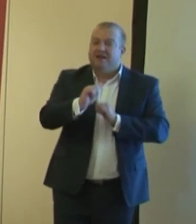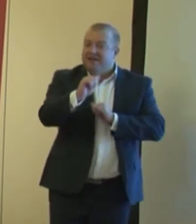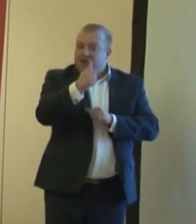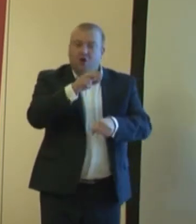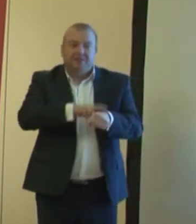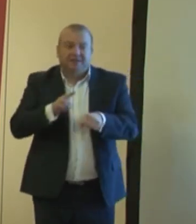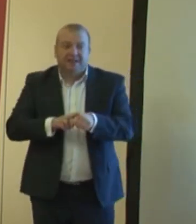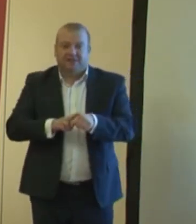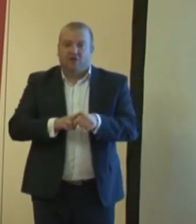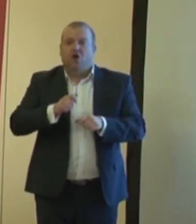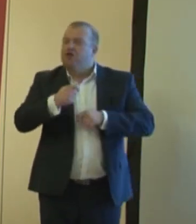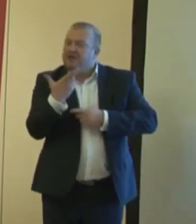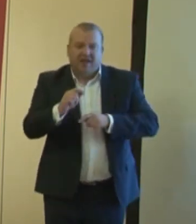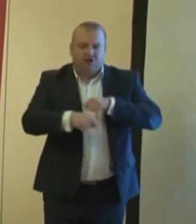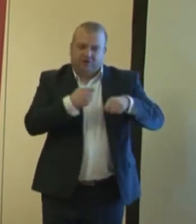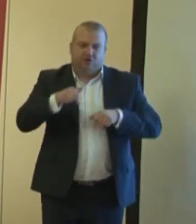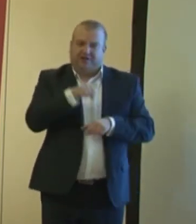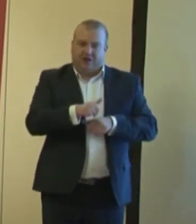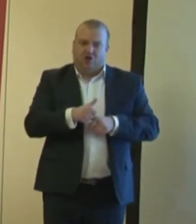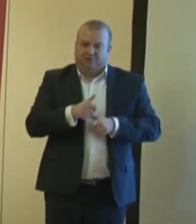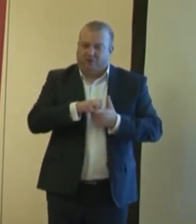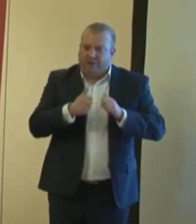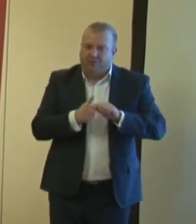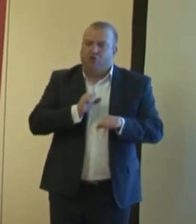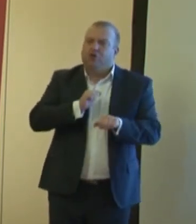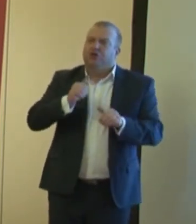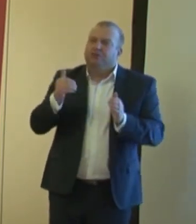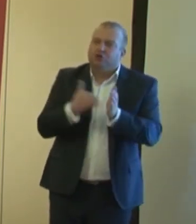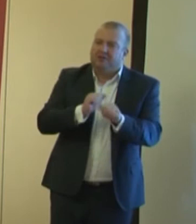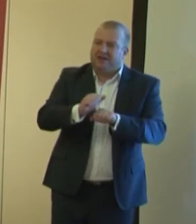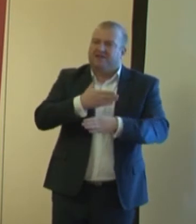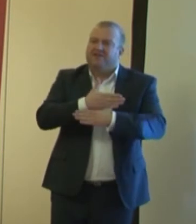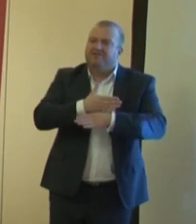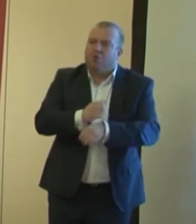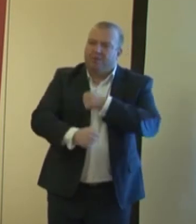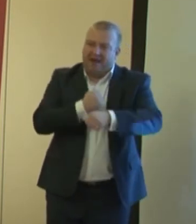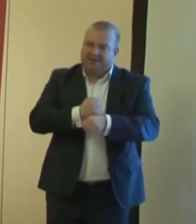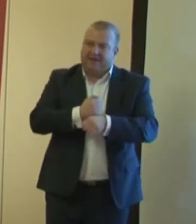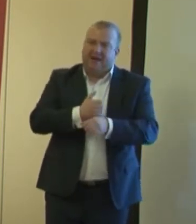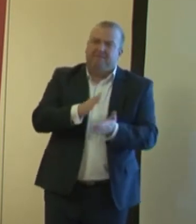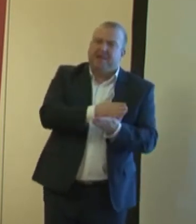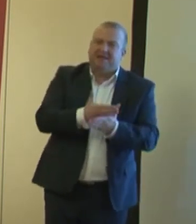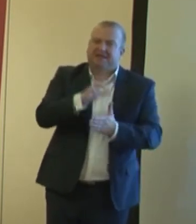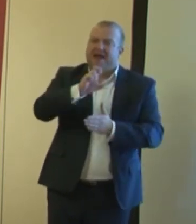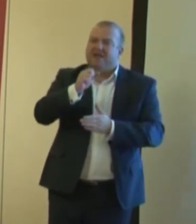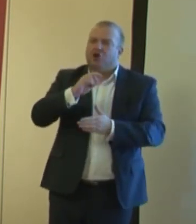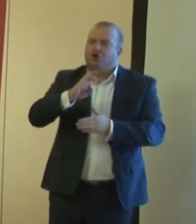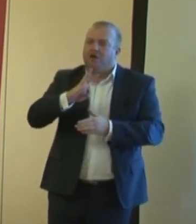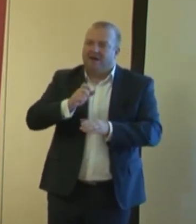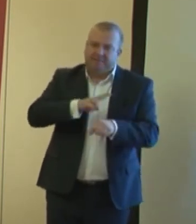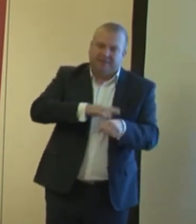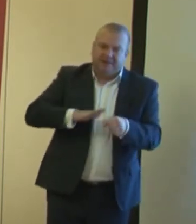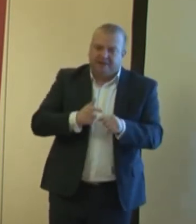ministerstwo nie rozwiąże tego problemu. Potrzebna jest współpraca międzyresortowa. Co najmniej Ministerstwa Pracy, Zdrowia,